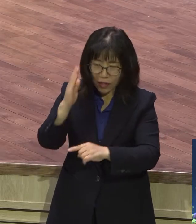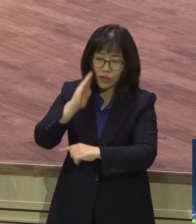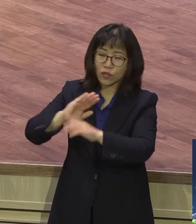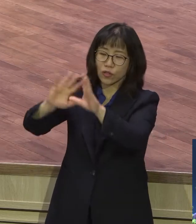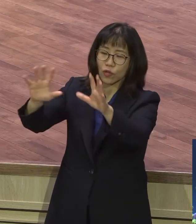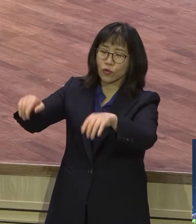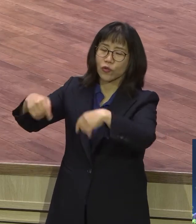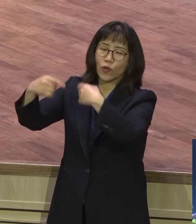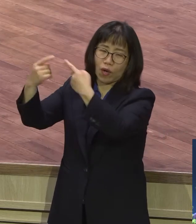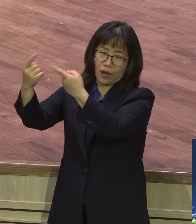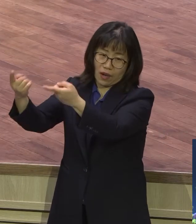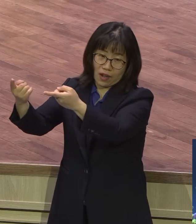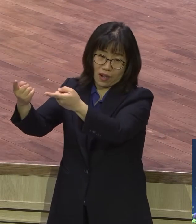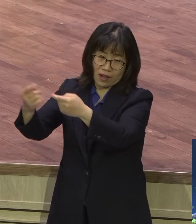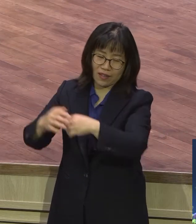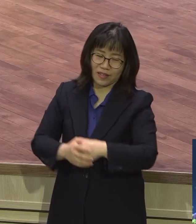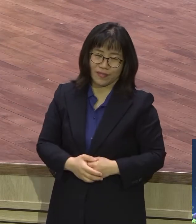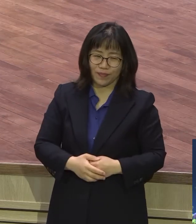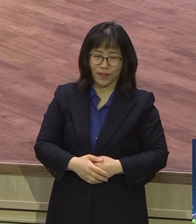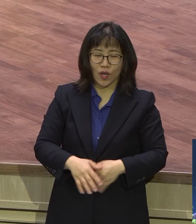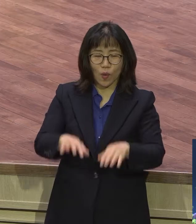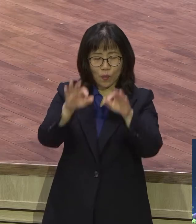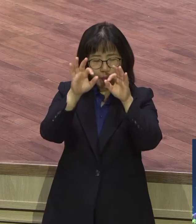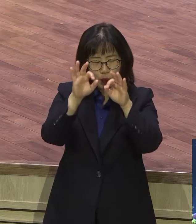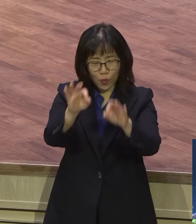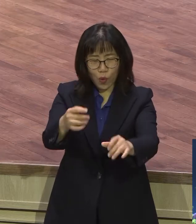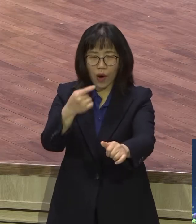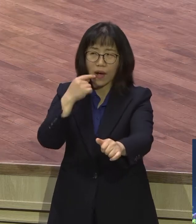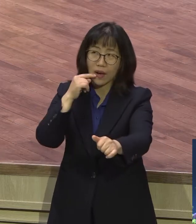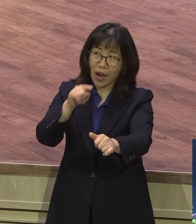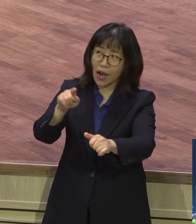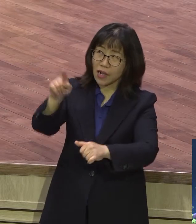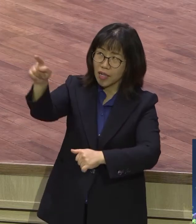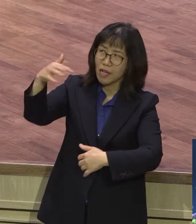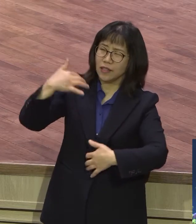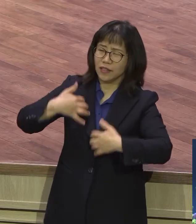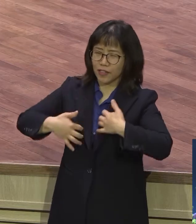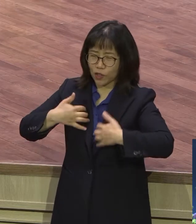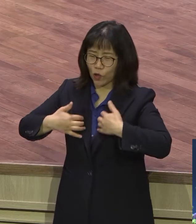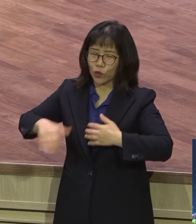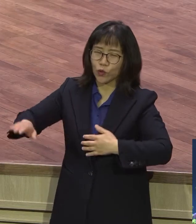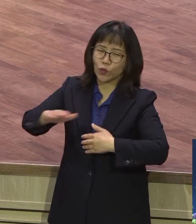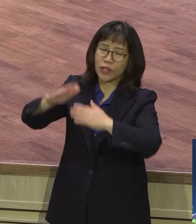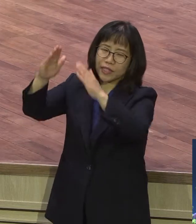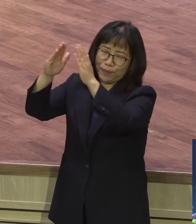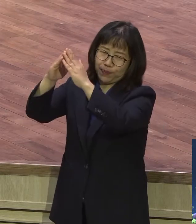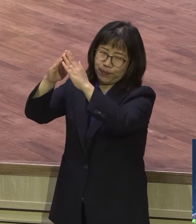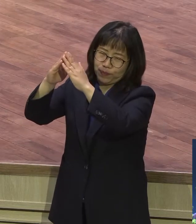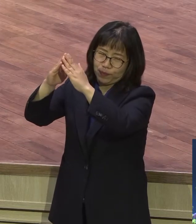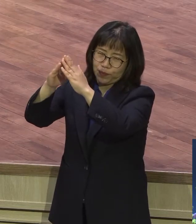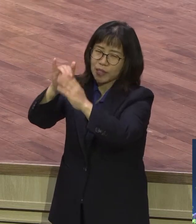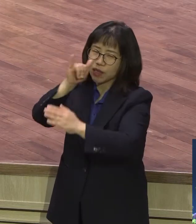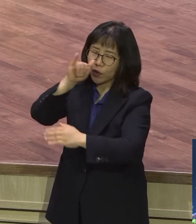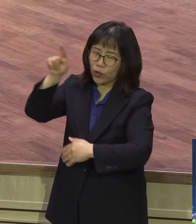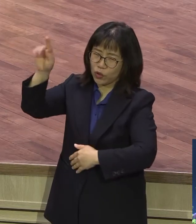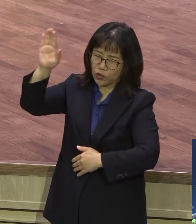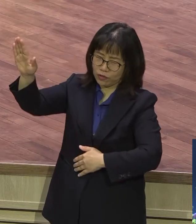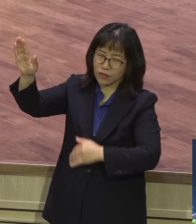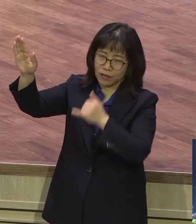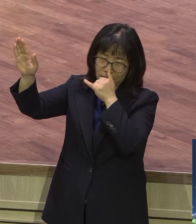보아라 즐거운 우리 집 봤습니까? 그 집이 있다니까요 우리가 천국 간다고요 이 세상